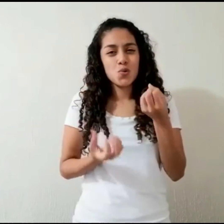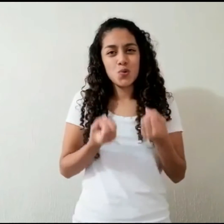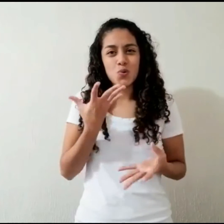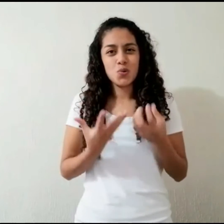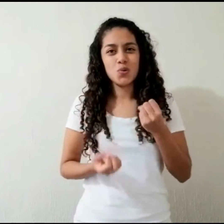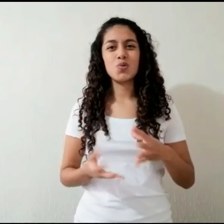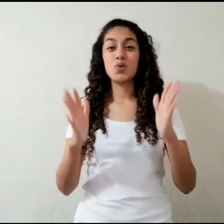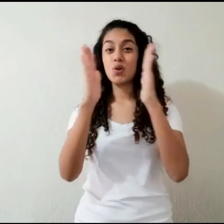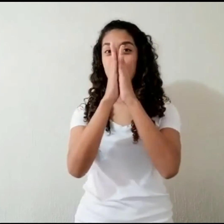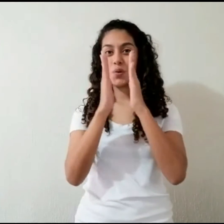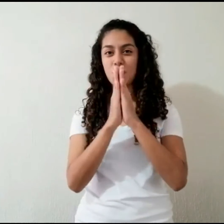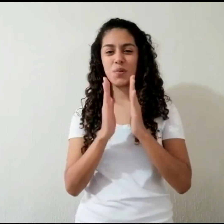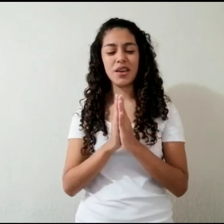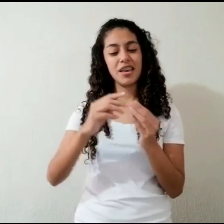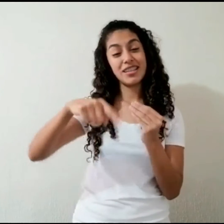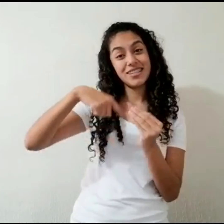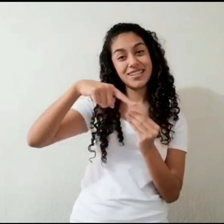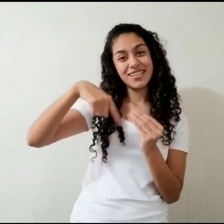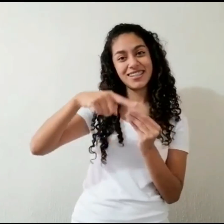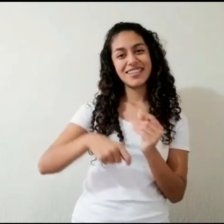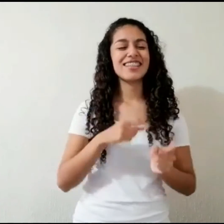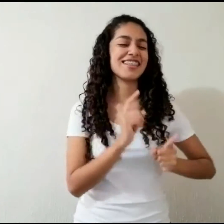Domingos en familia y mar y mar